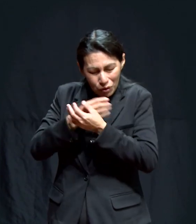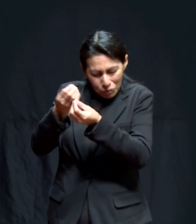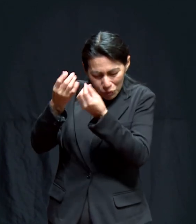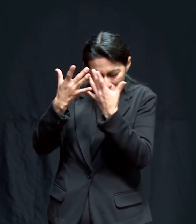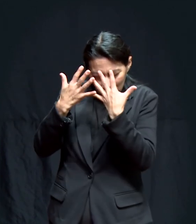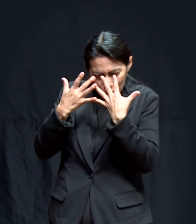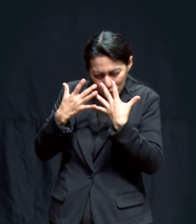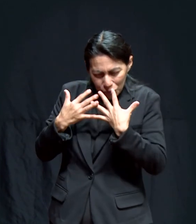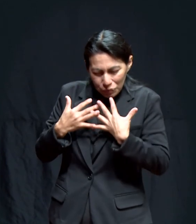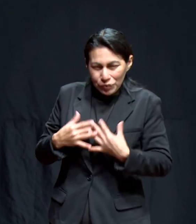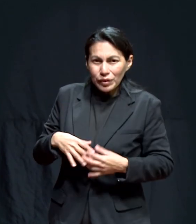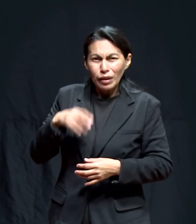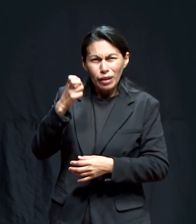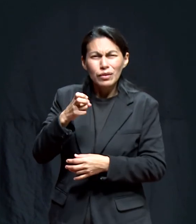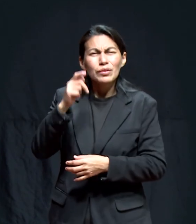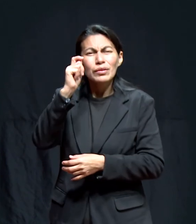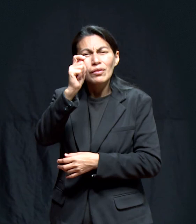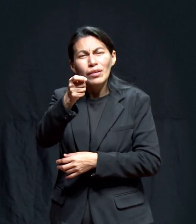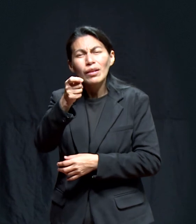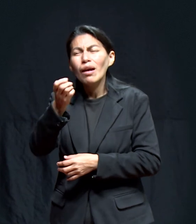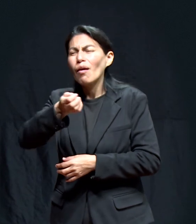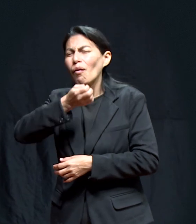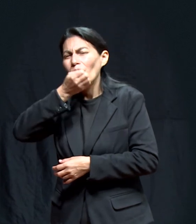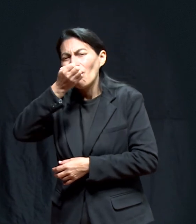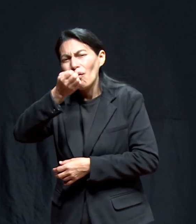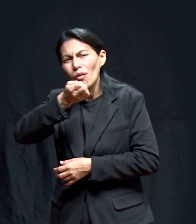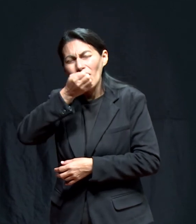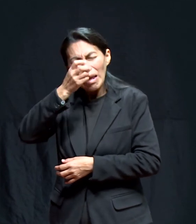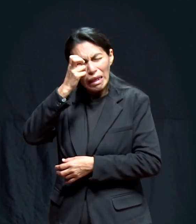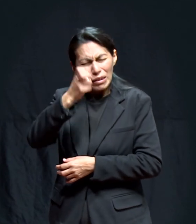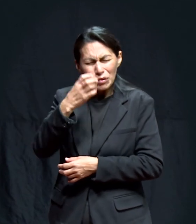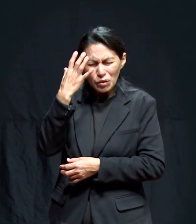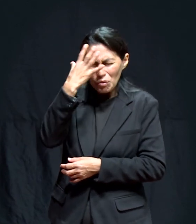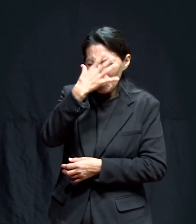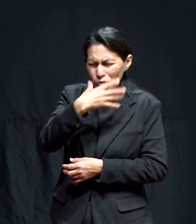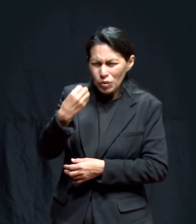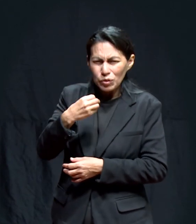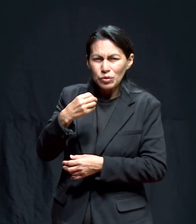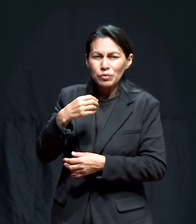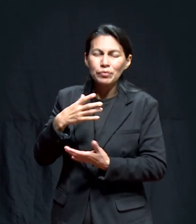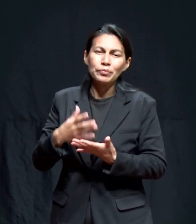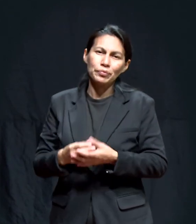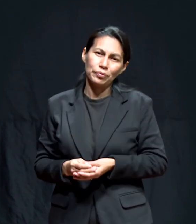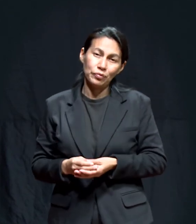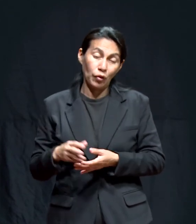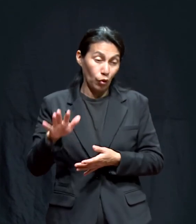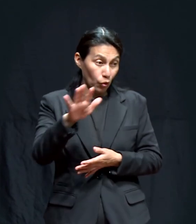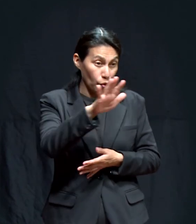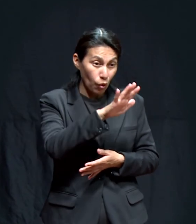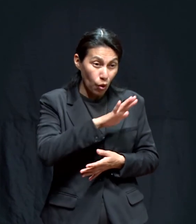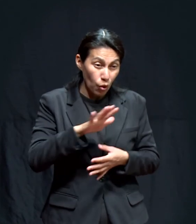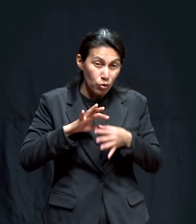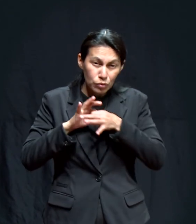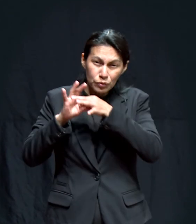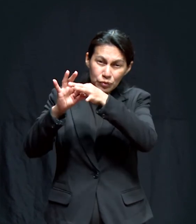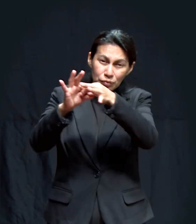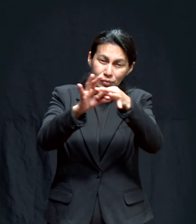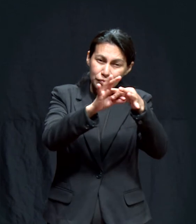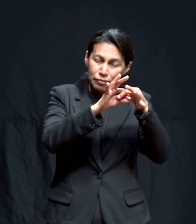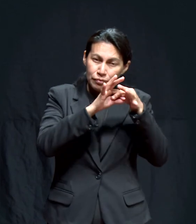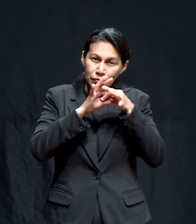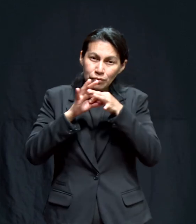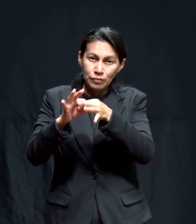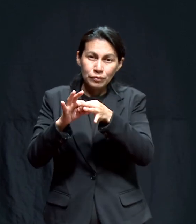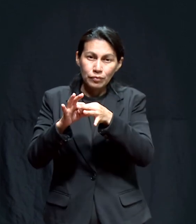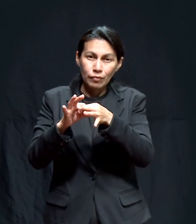con nosotros eso es orar que maravilloso y es un gran privilegio hacerlo y formamos una